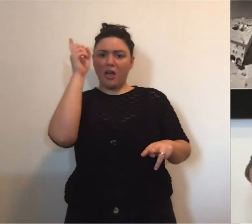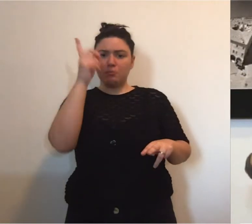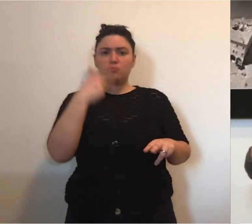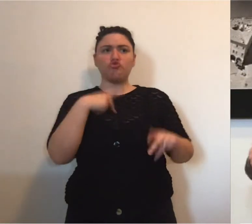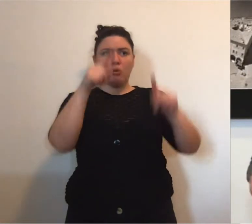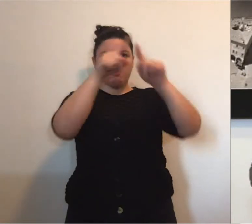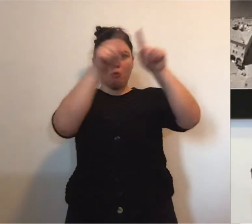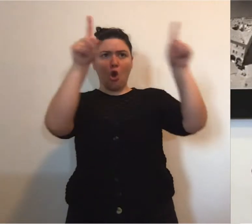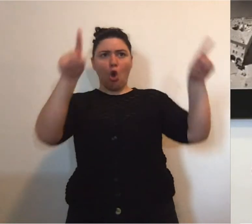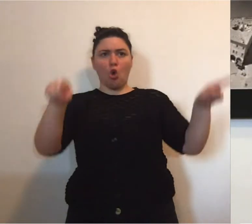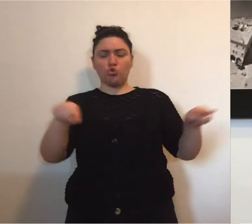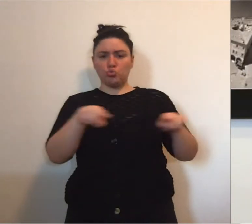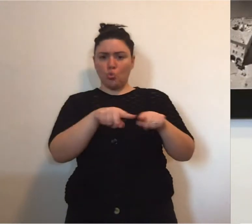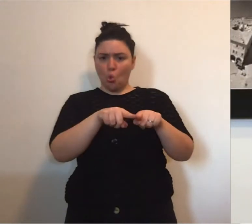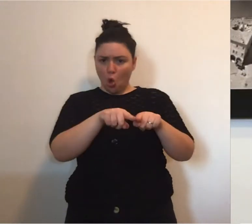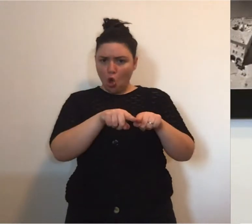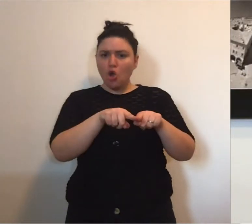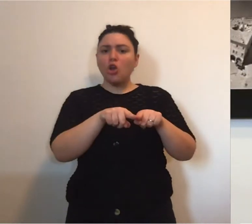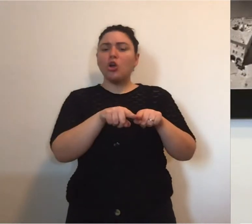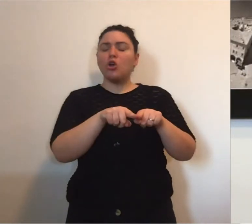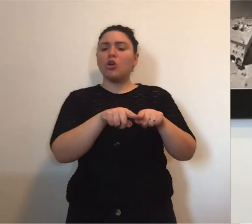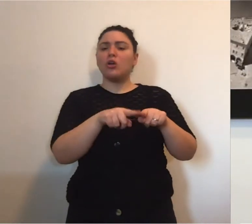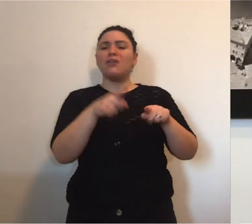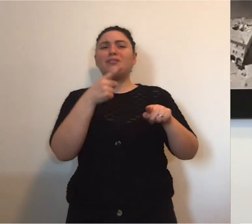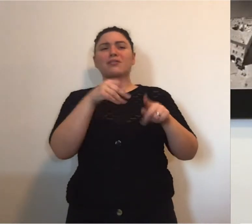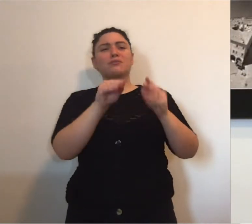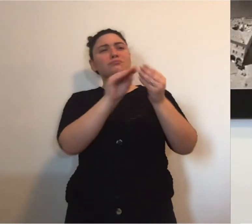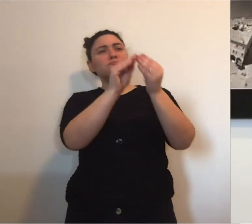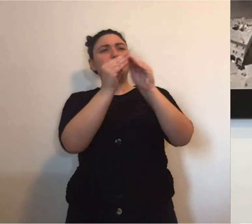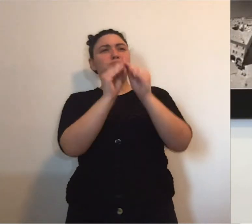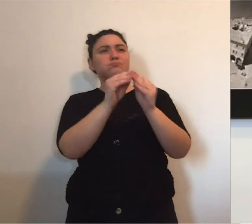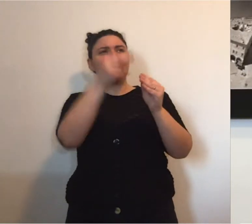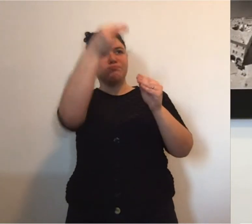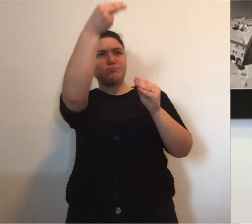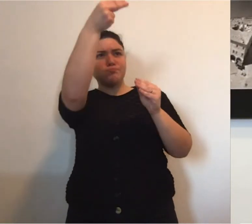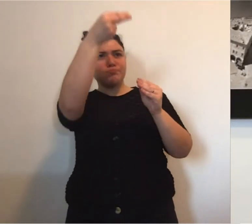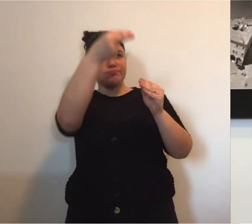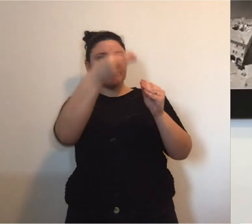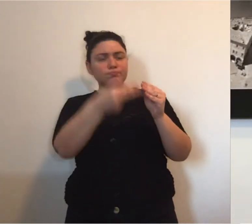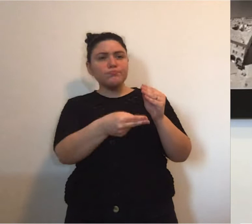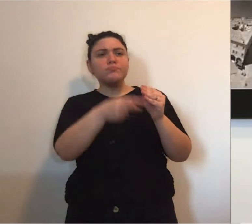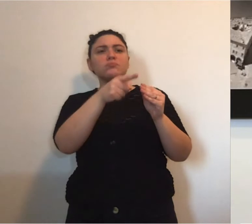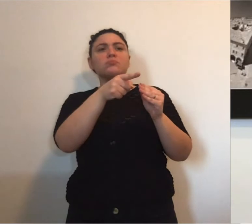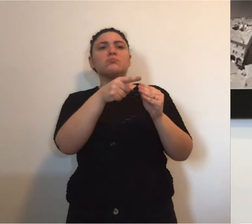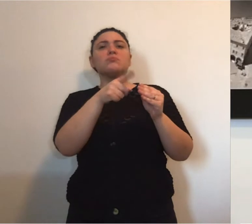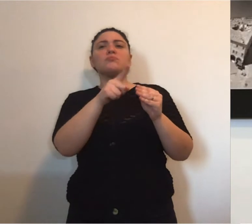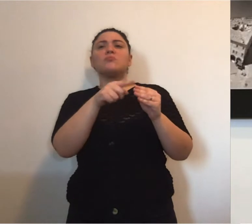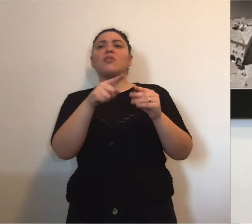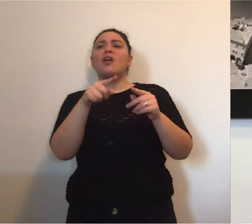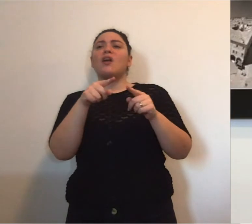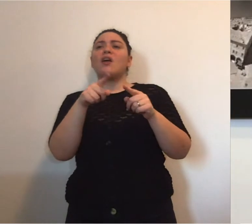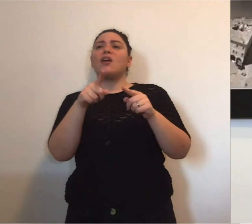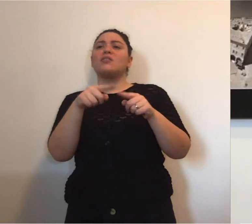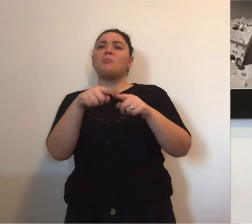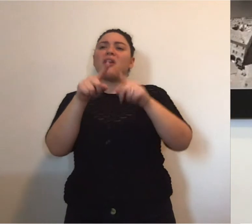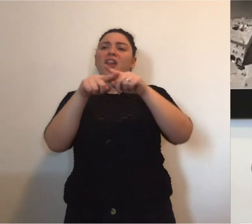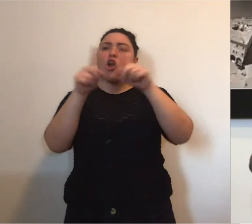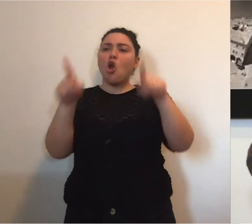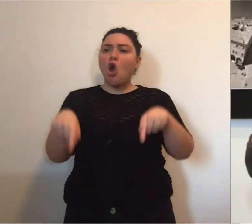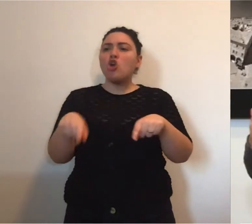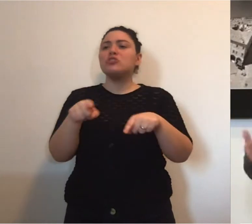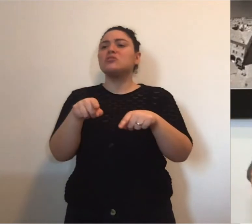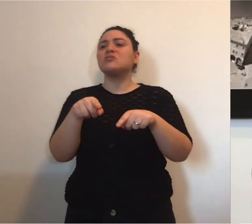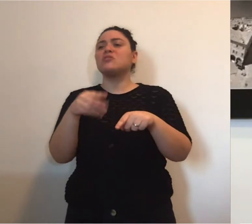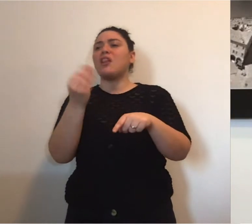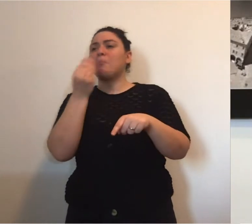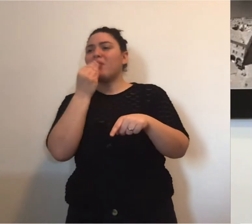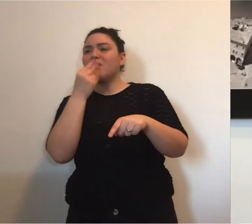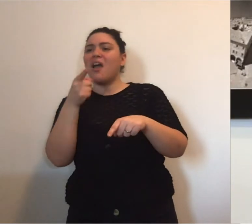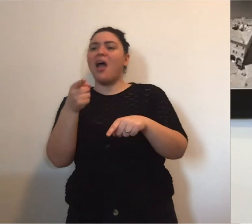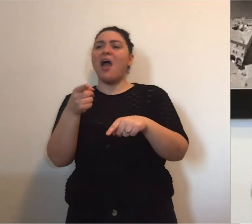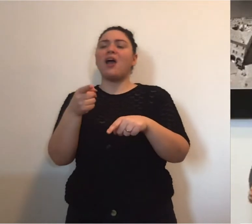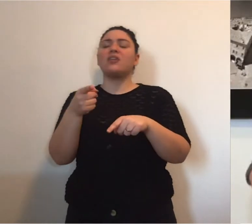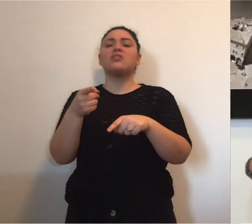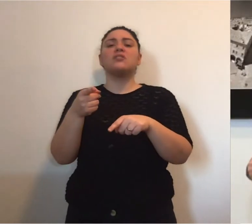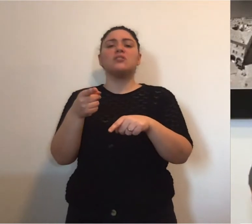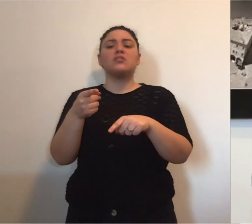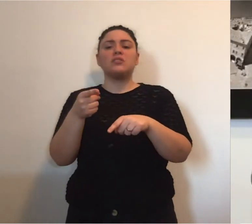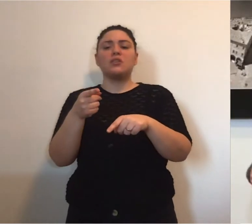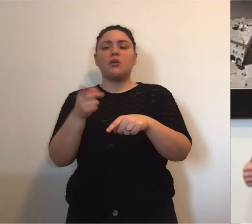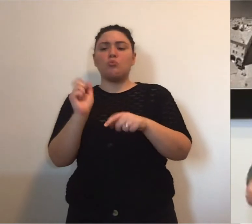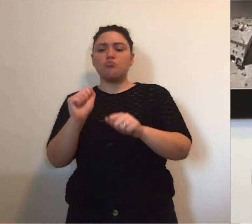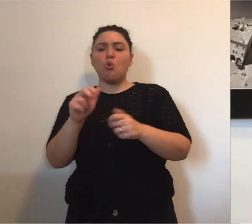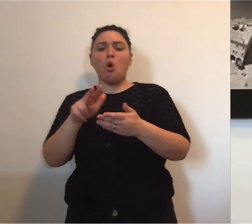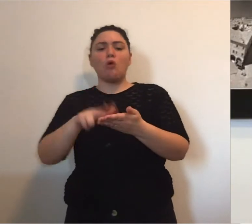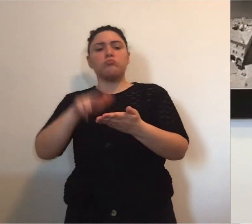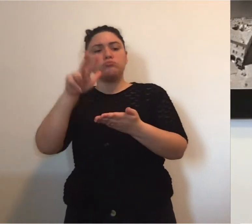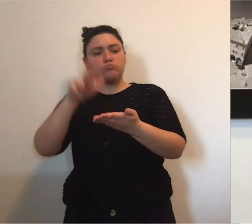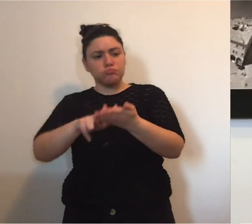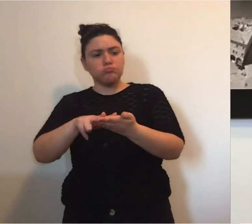domani sarà disponibile sul sito di comune il modulo con le modalità tramite i quali gli esercizi